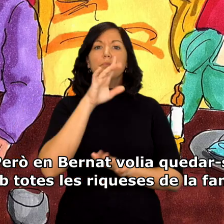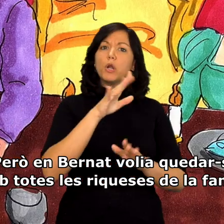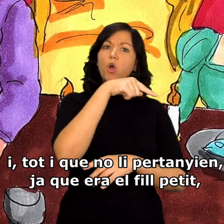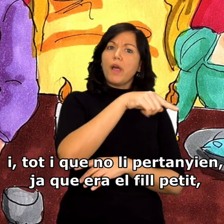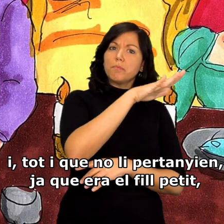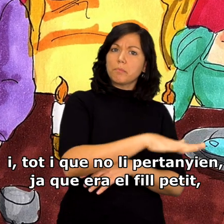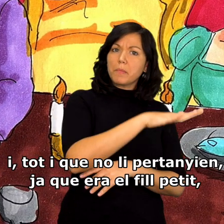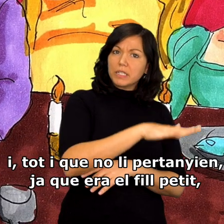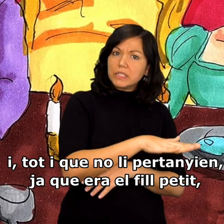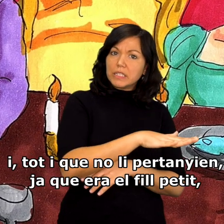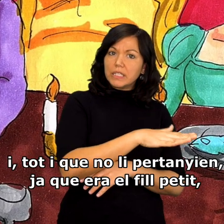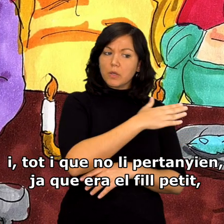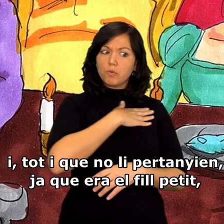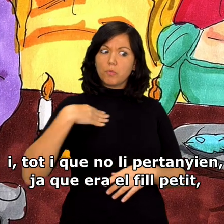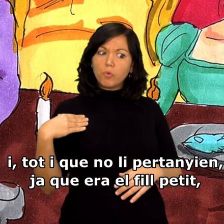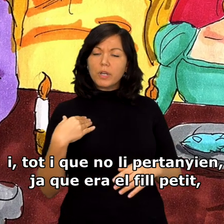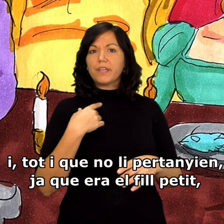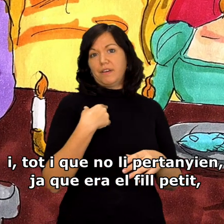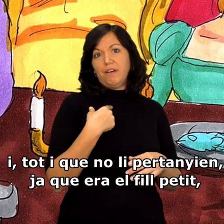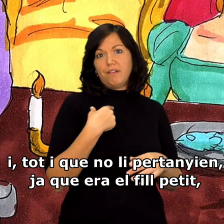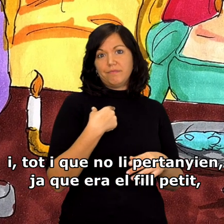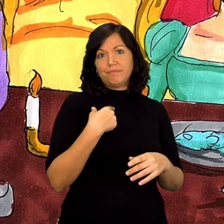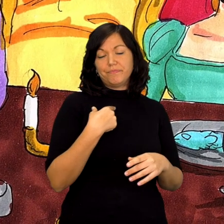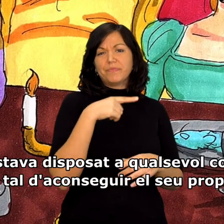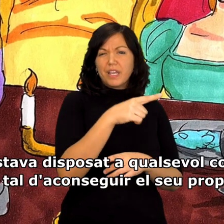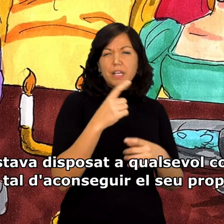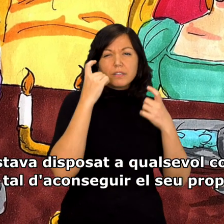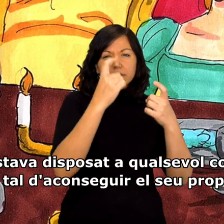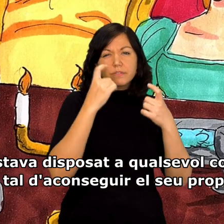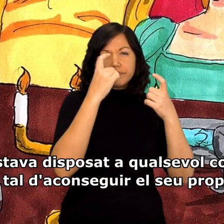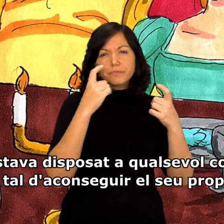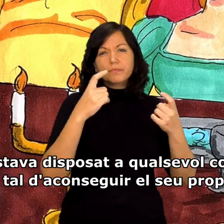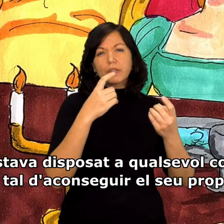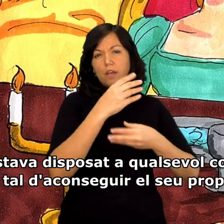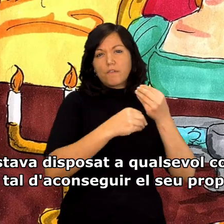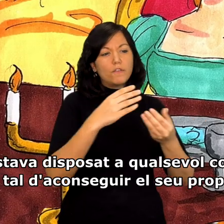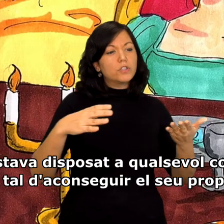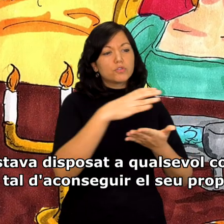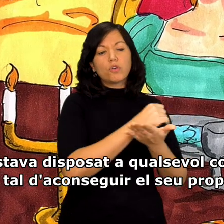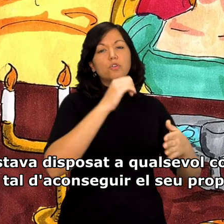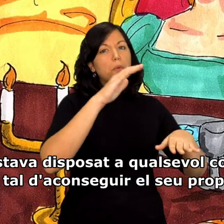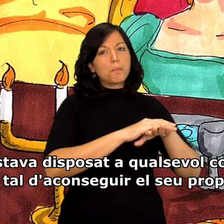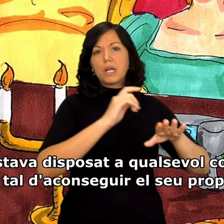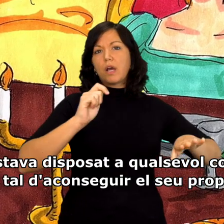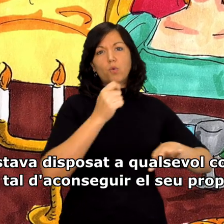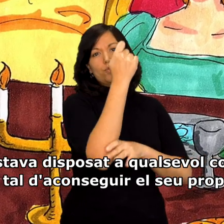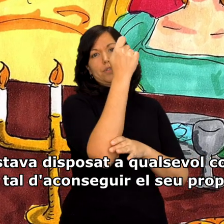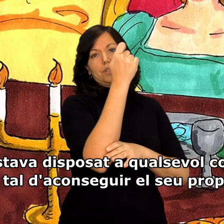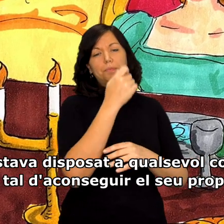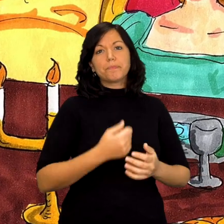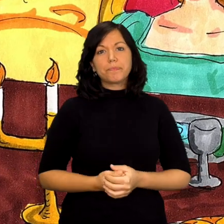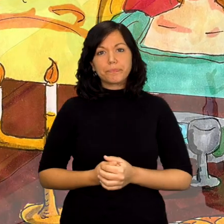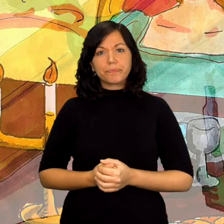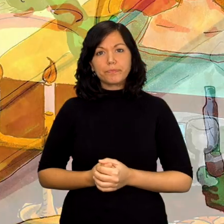la família i tot i que no li pertanyien, ja que era el fill petit, estava disposat a qualsevol cosa per tal d'aconseguir el seu